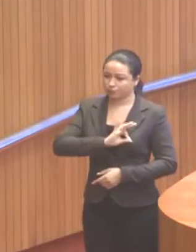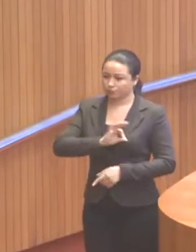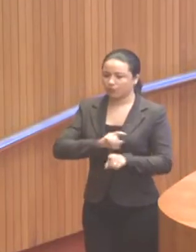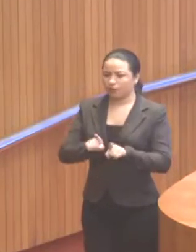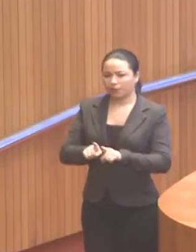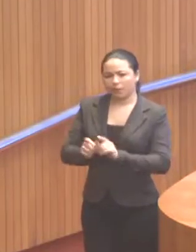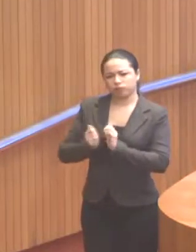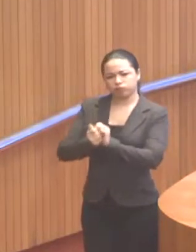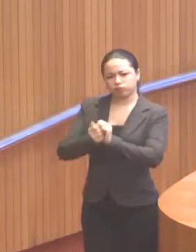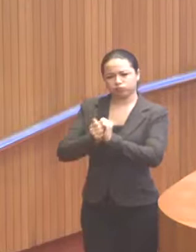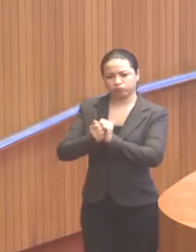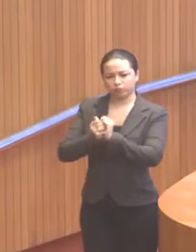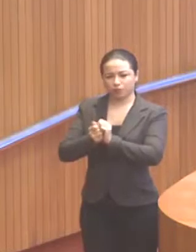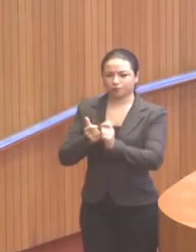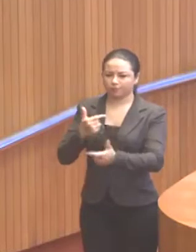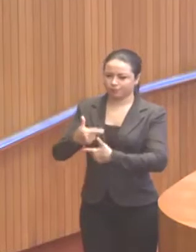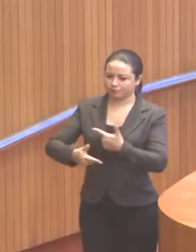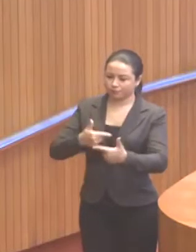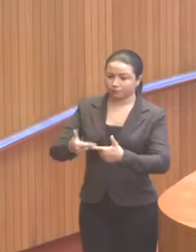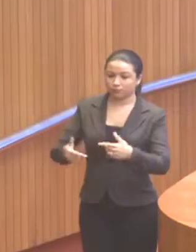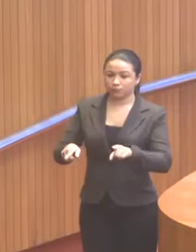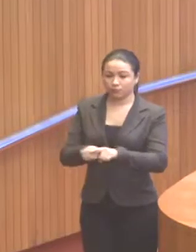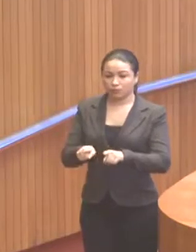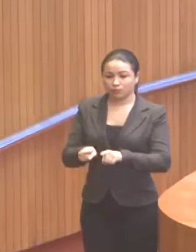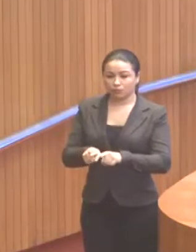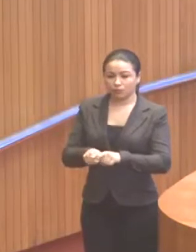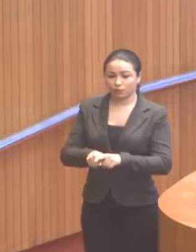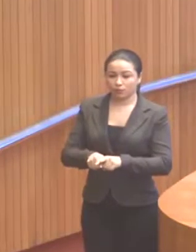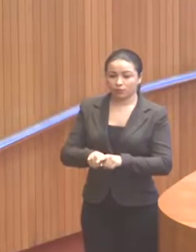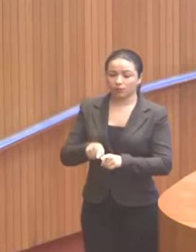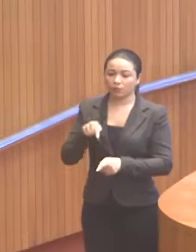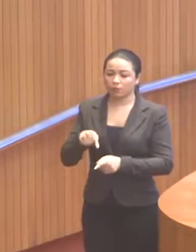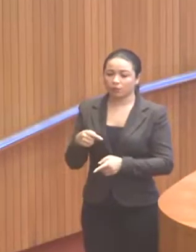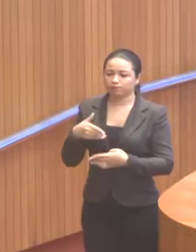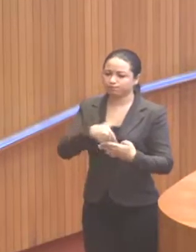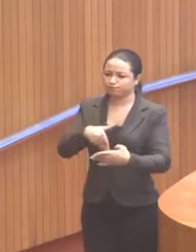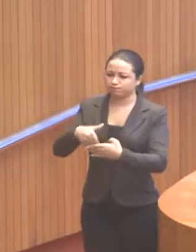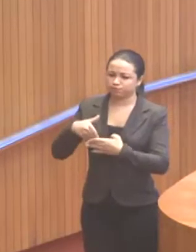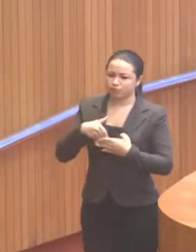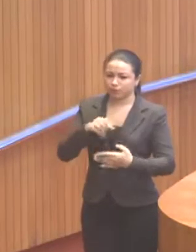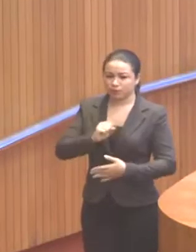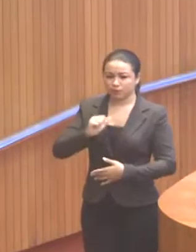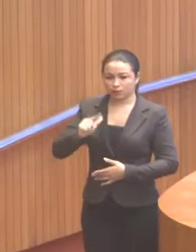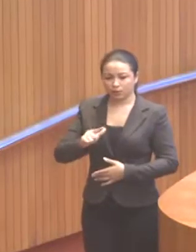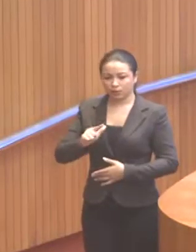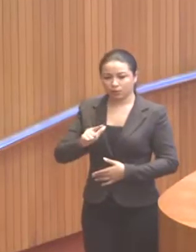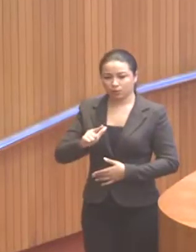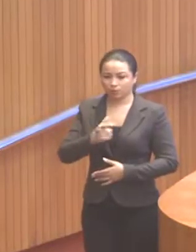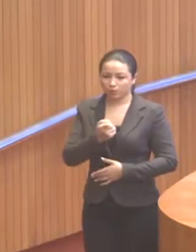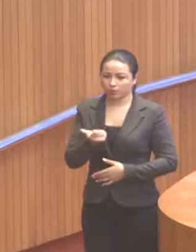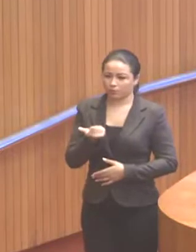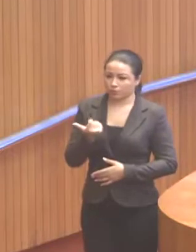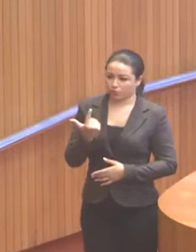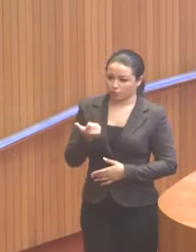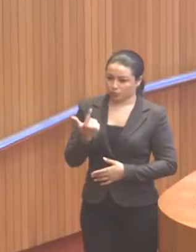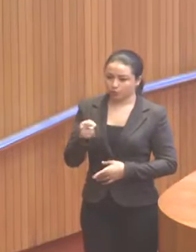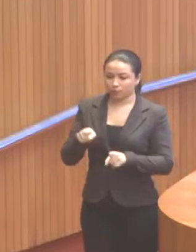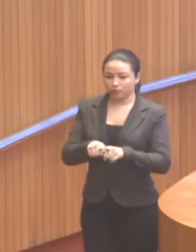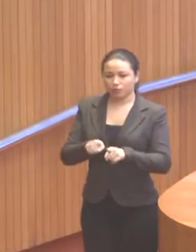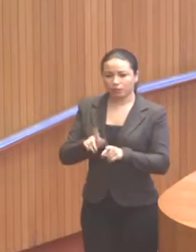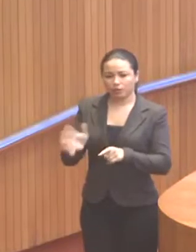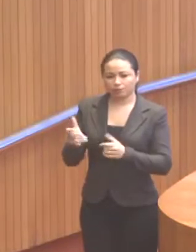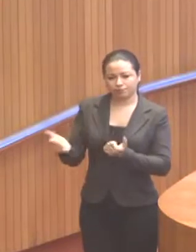foi companheiro nosso de chapa na concorrência da eleição municipal de São Luís em 2012, que foi nosso vice, candidato